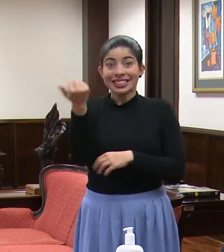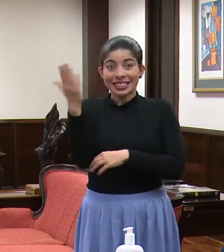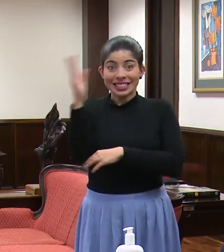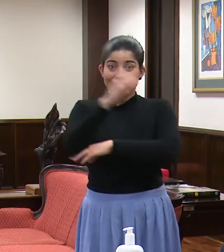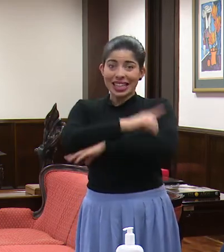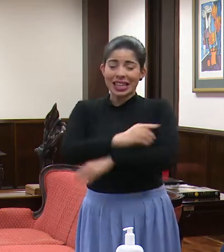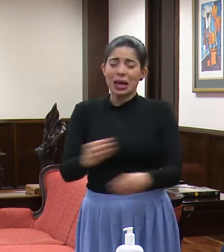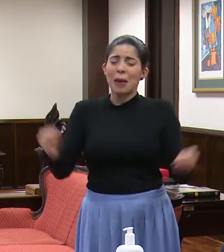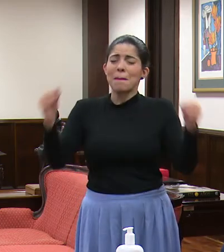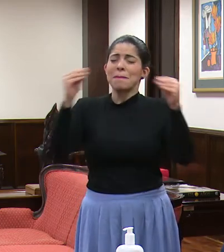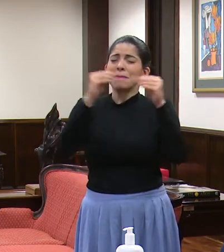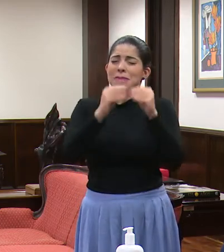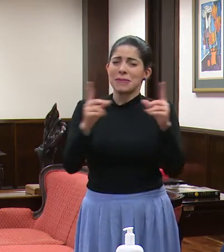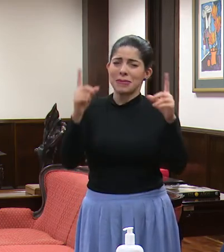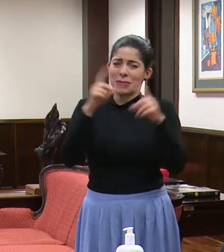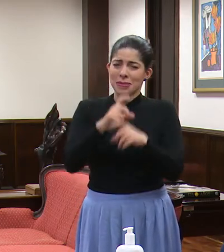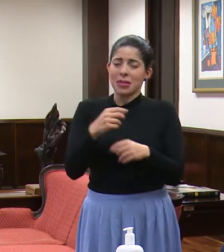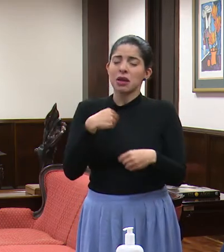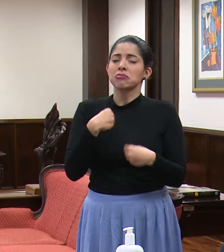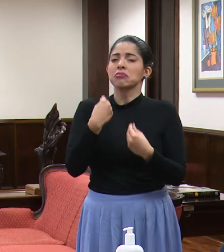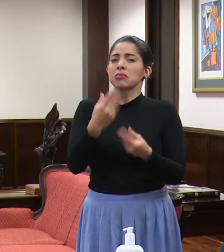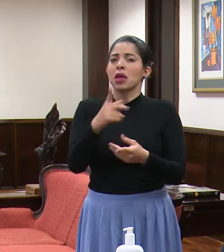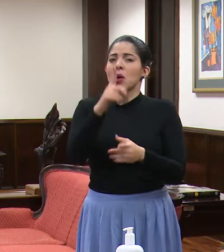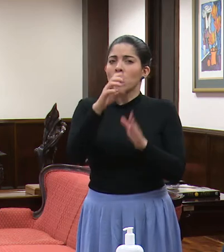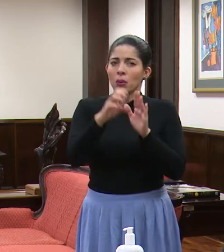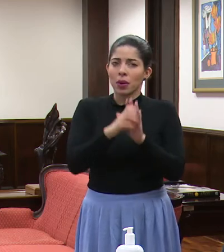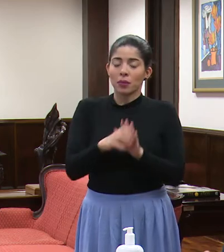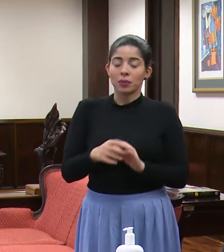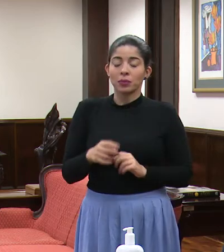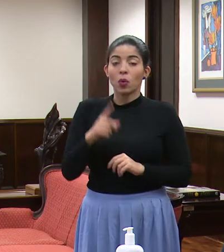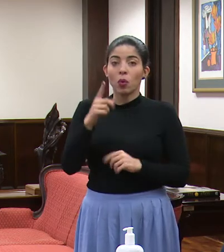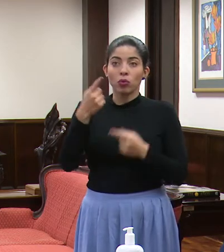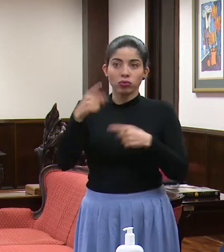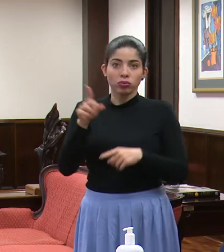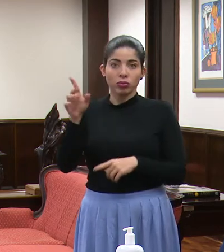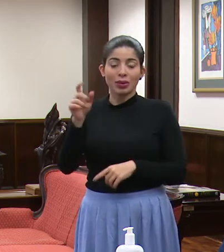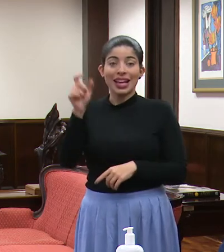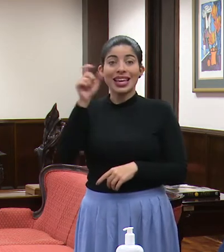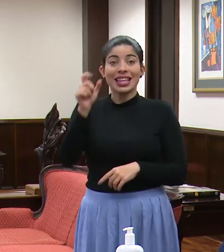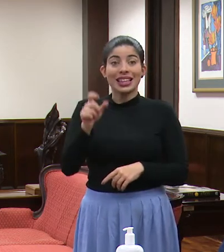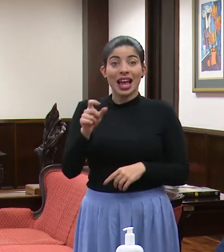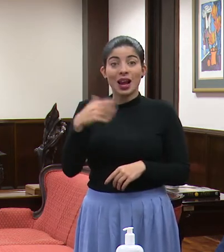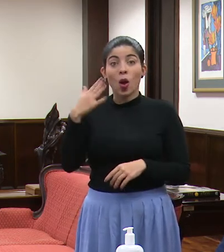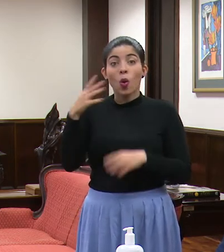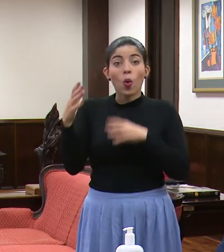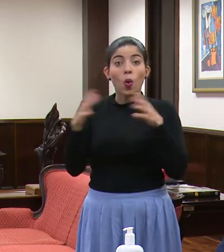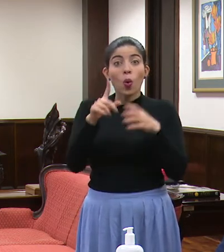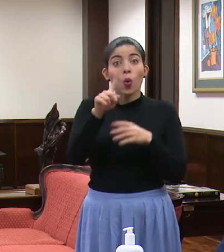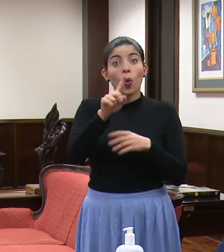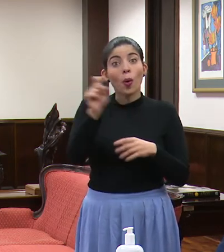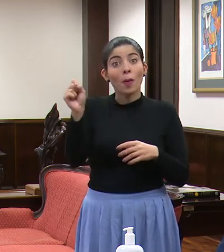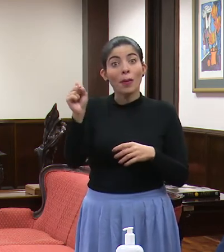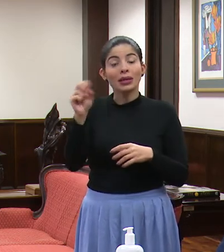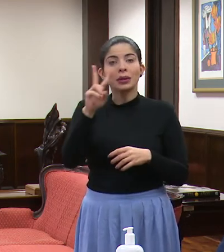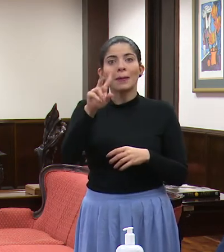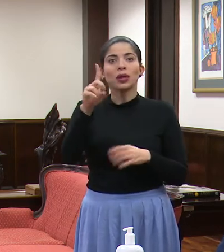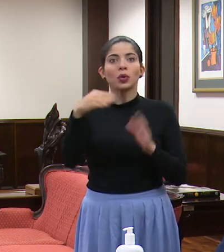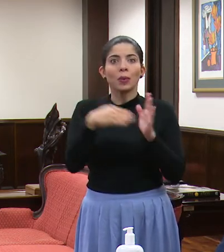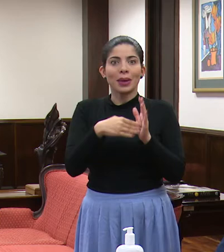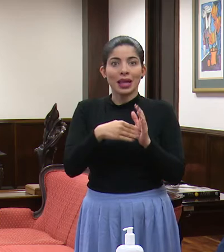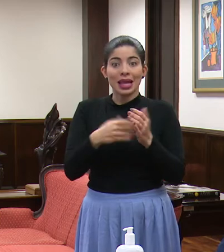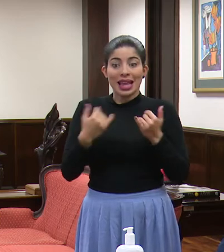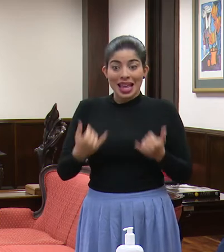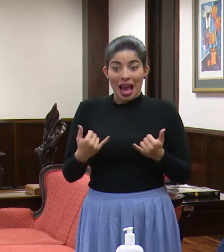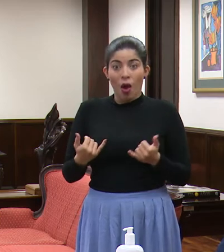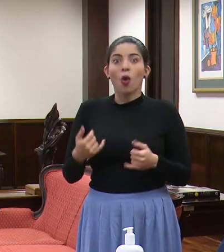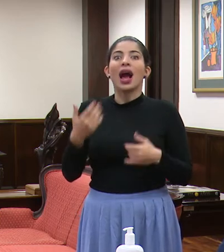Solo pongo un dato, Italia cumplía el mes y tenía 21 mil casos, hoy el último dato casi 50